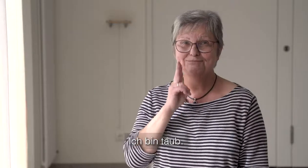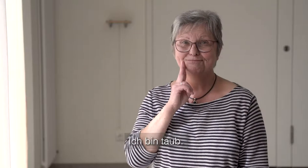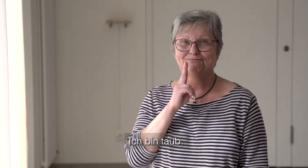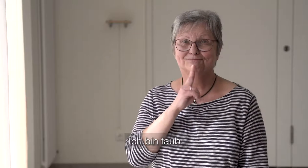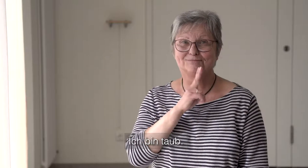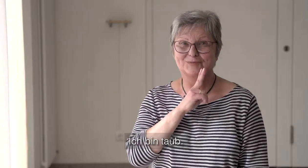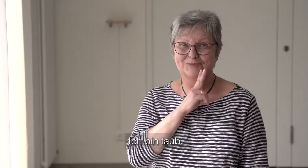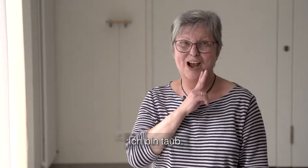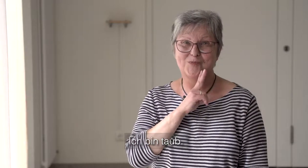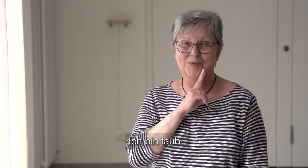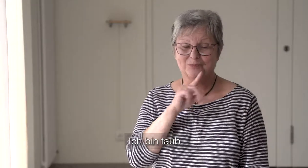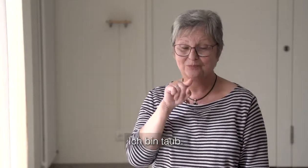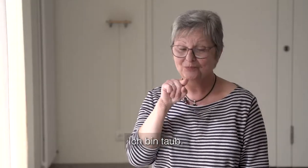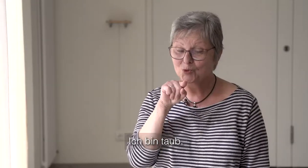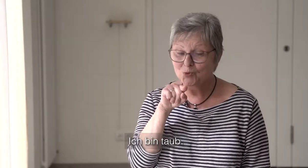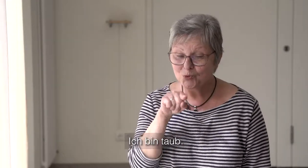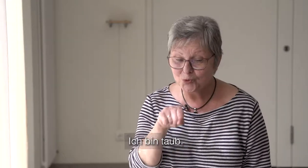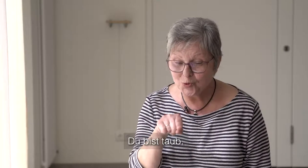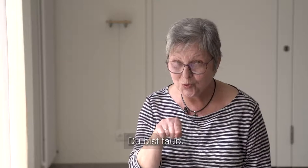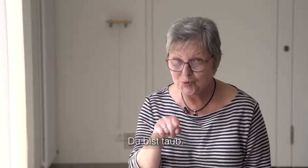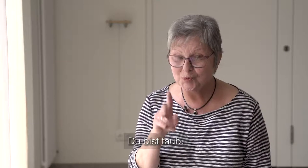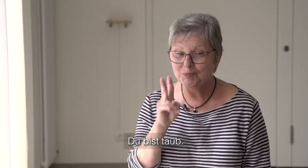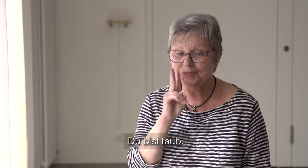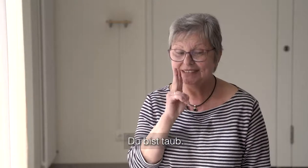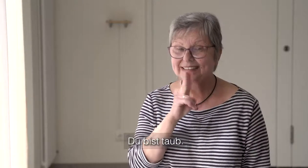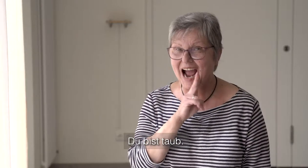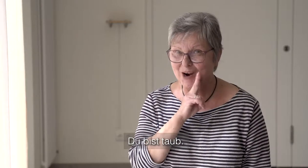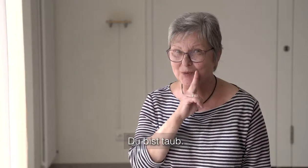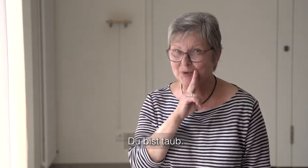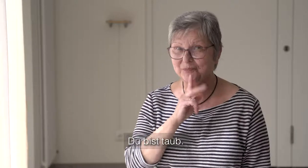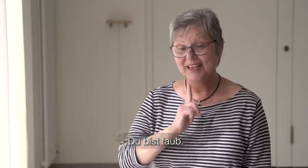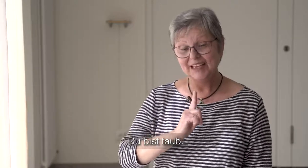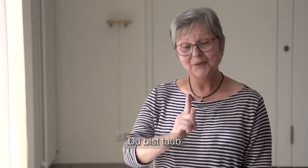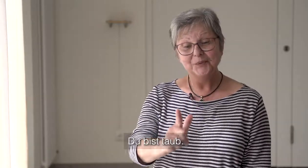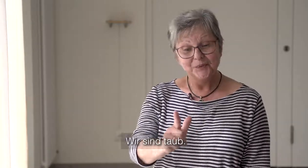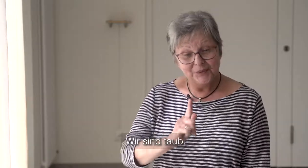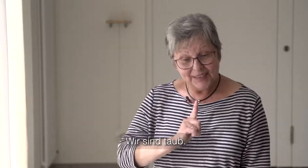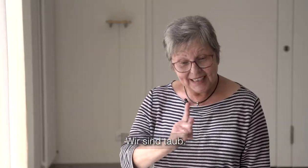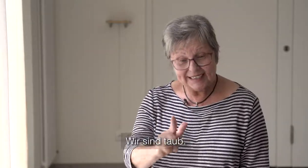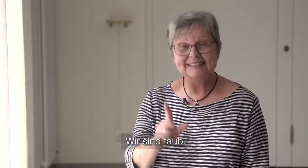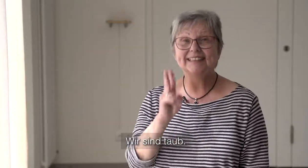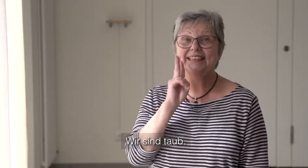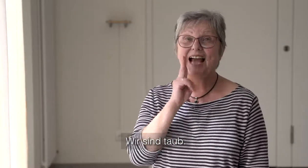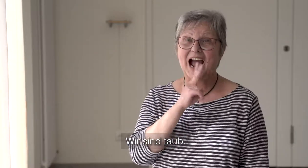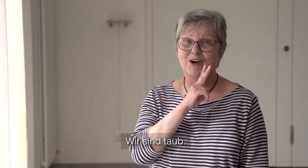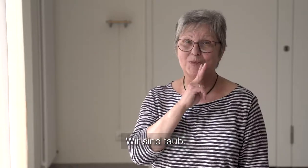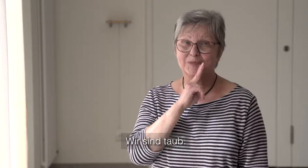taub. Du bist taub. Wir sind taub.